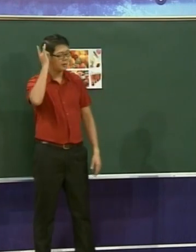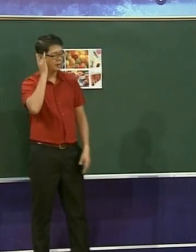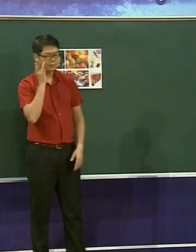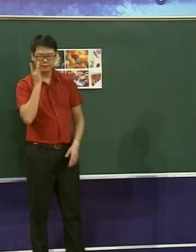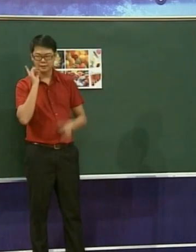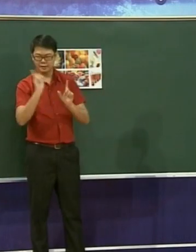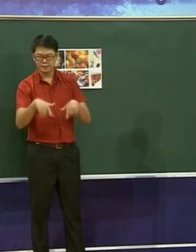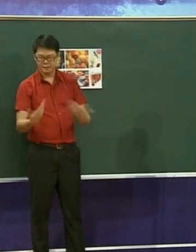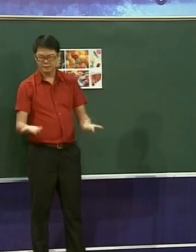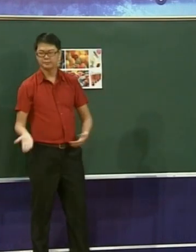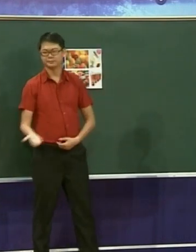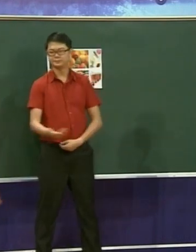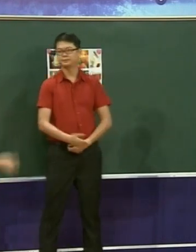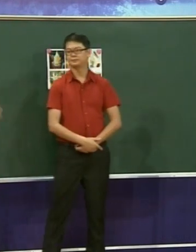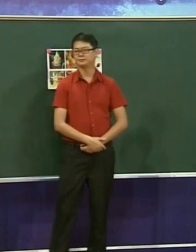Bây giờ hai bạn cùng đổi vai nhé